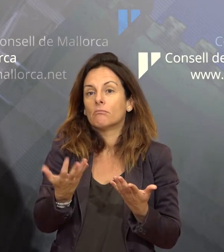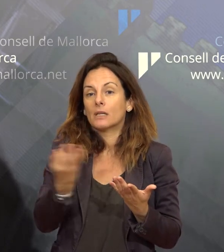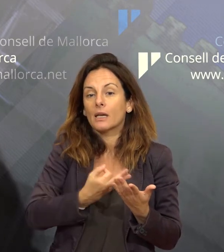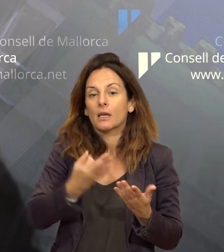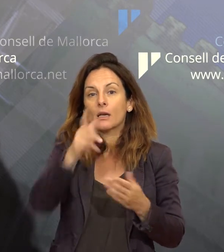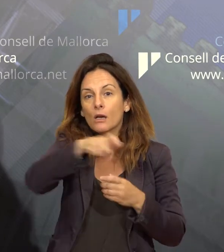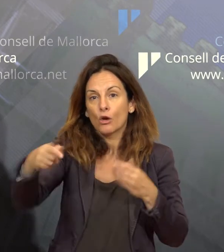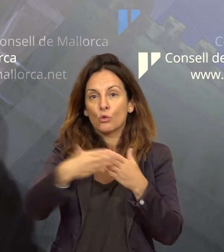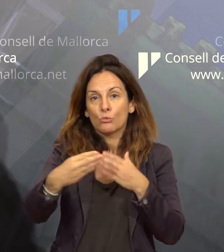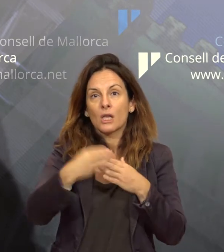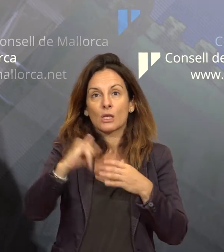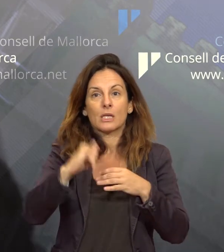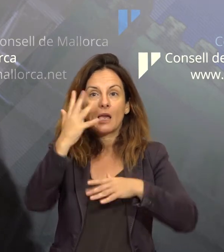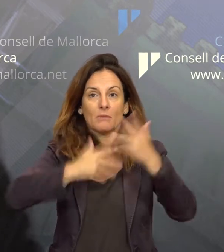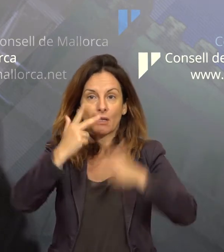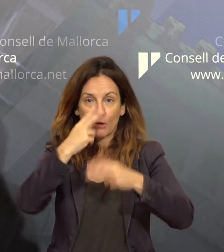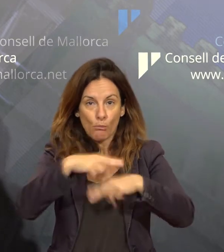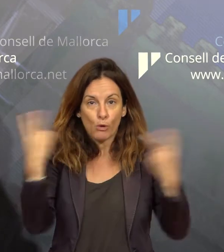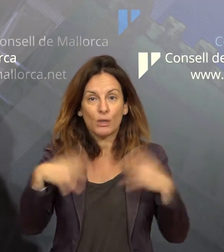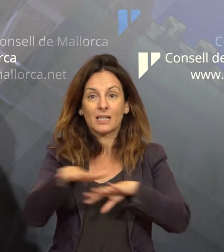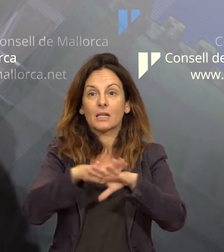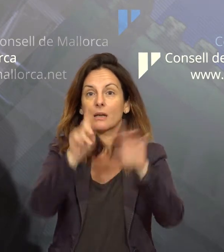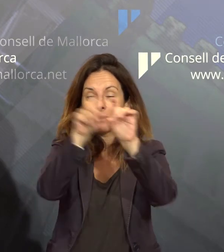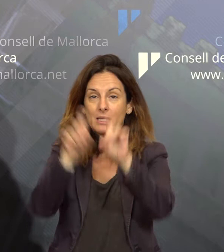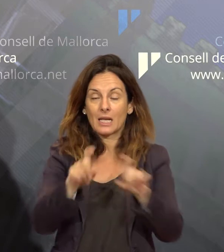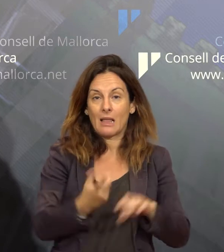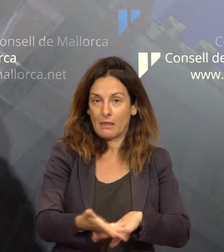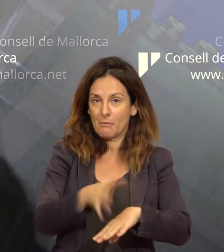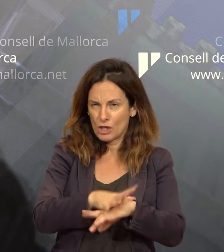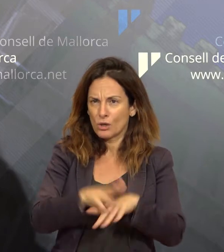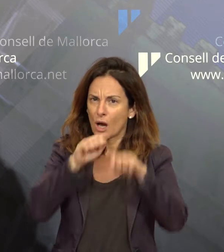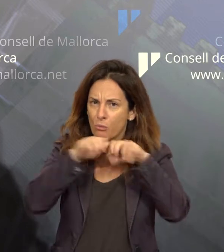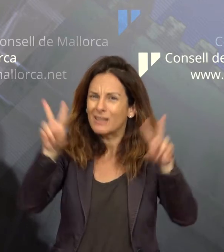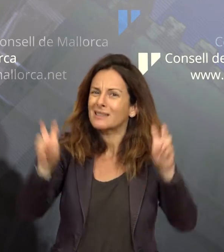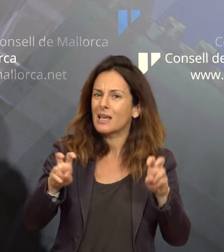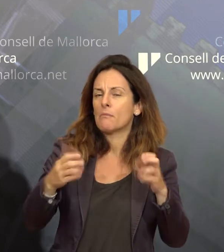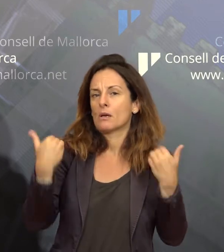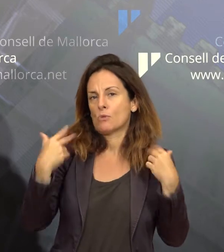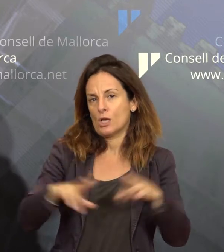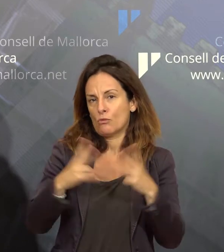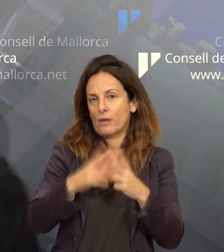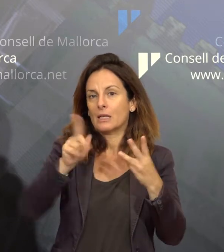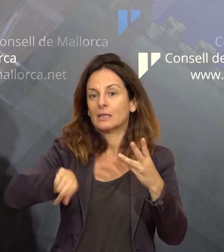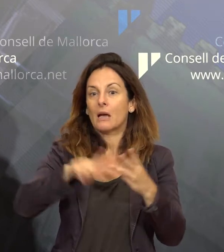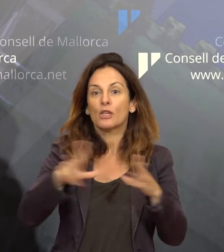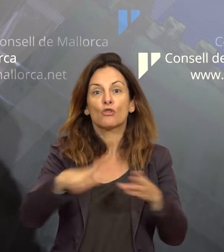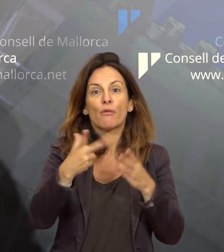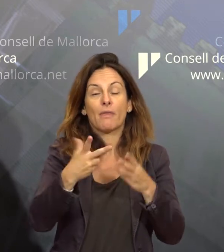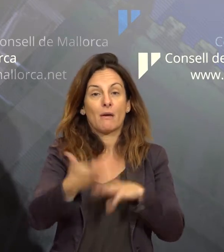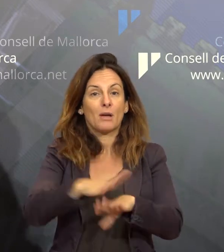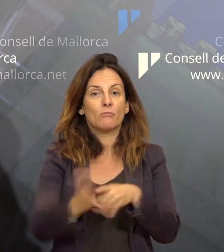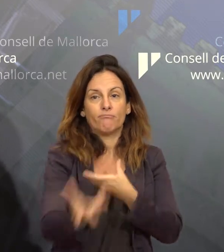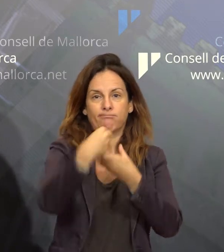els consumidors, les administracions públiques i el teixit empresarial de Mallorca, implicar la societat mallorquina amb aquest coneixement i l'inclusió d